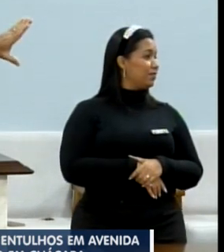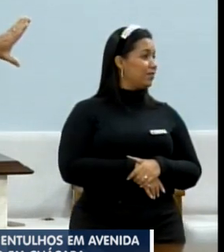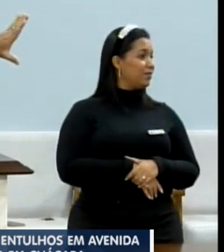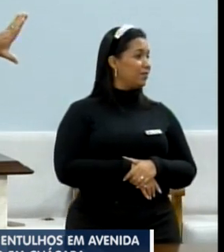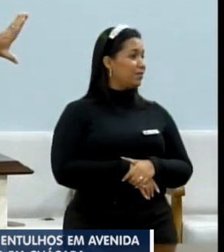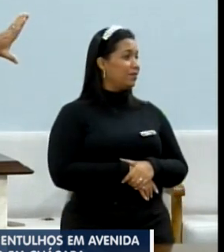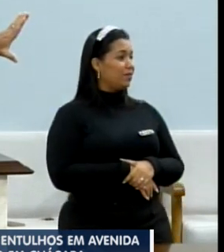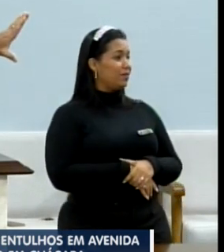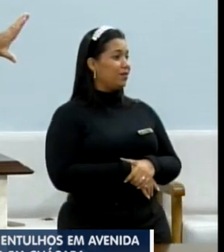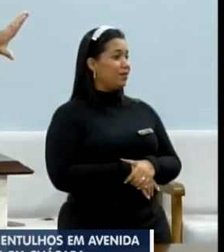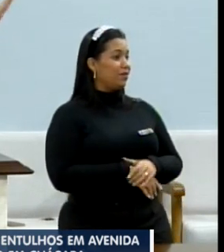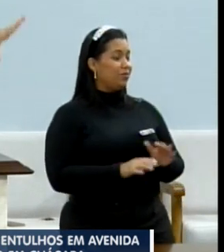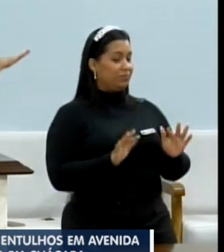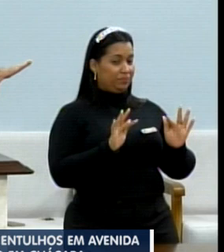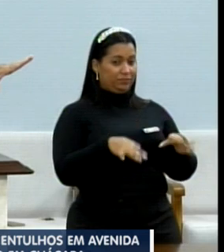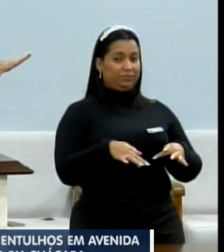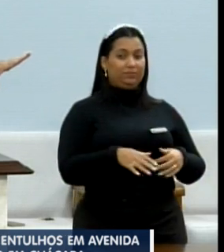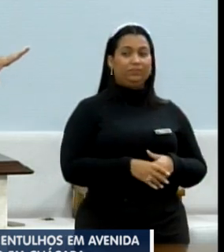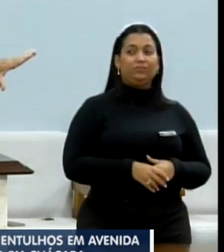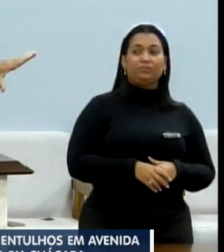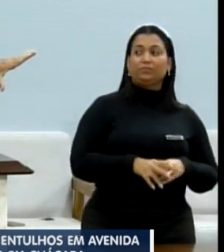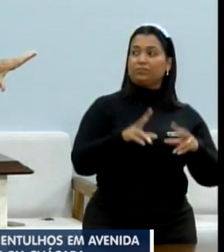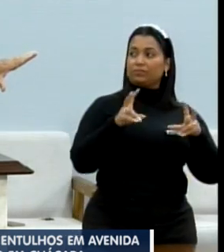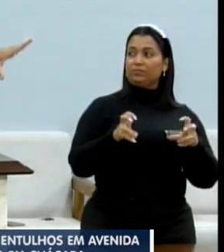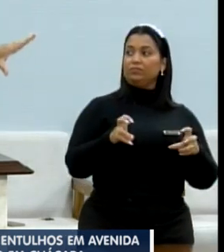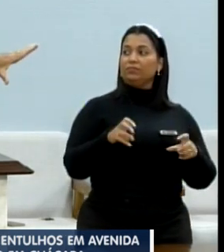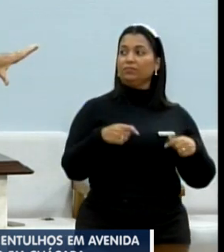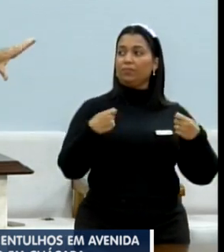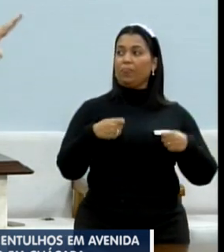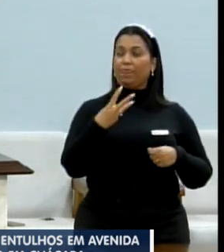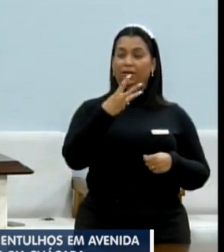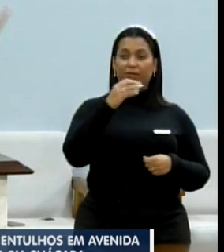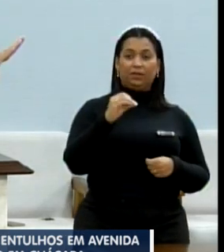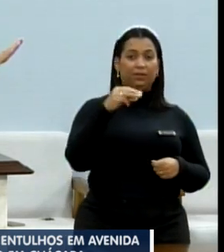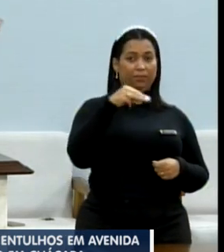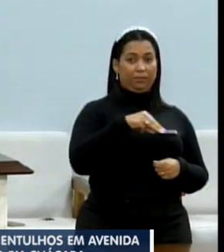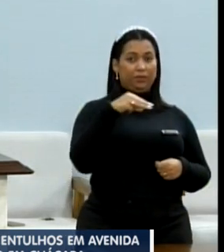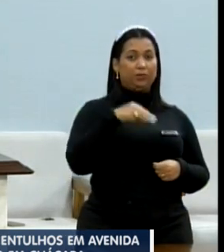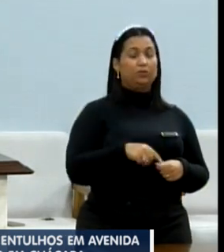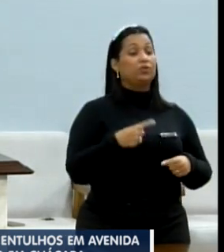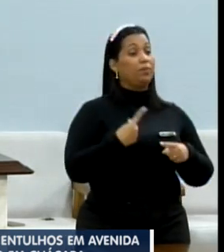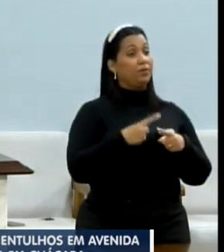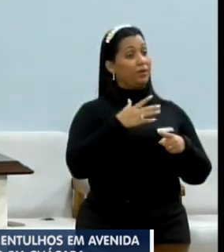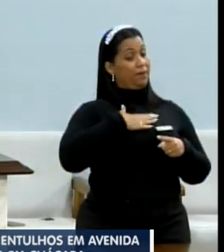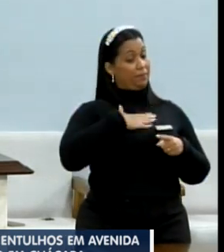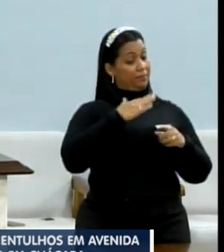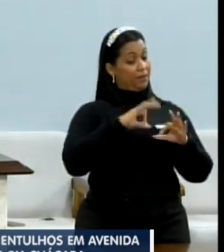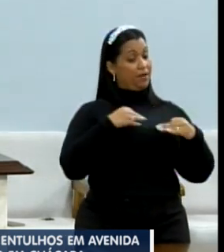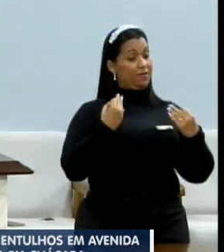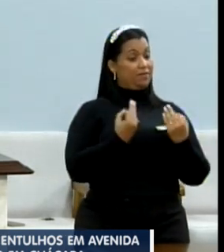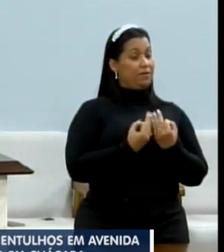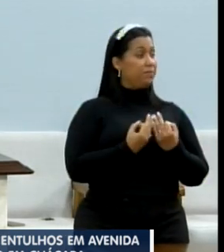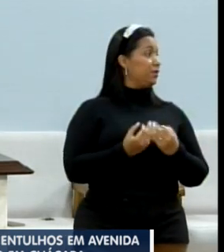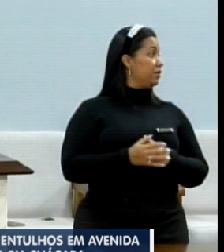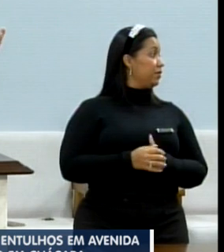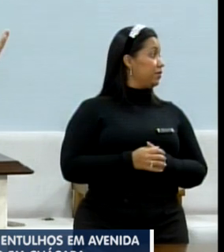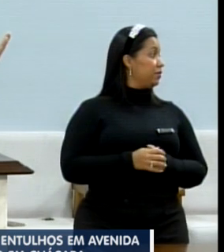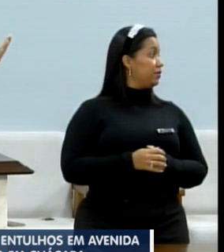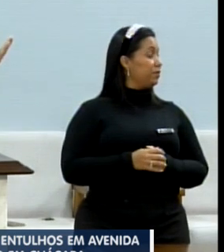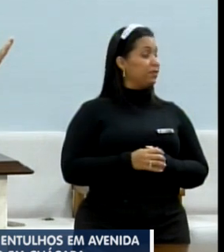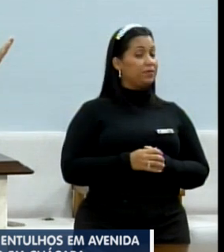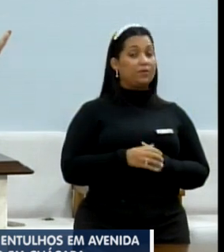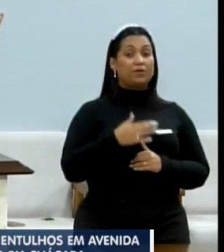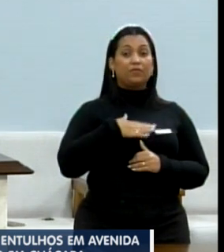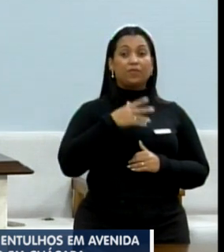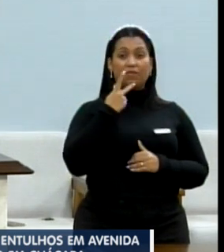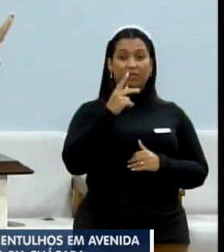Eu vou terminar, presidente. Essa questão, eu tinha que ter aqui 30 minutos, porque está mexendo com a minha família, presidente. Não, eu vou falar